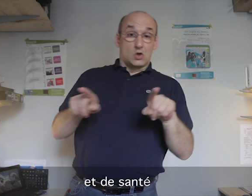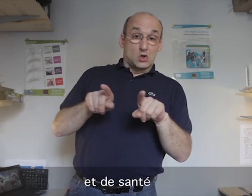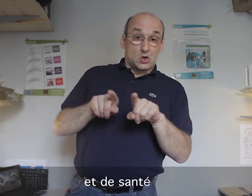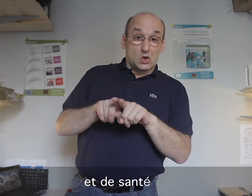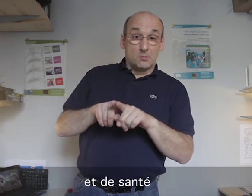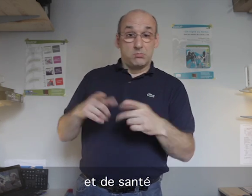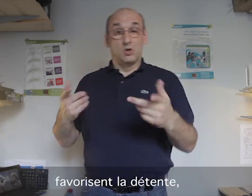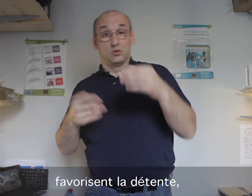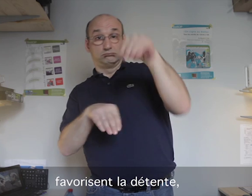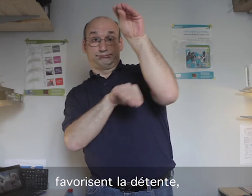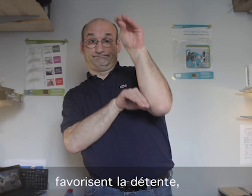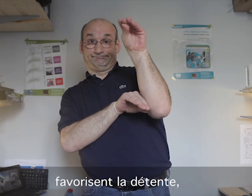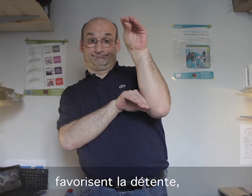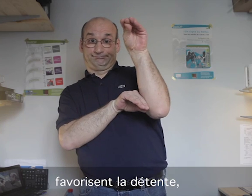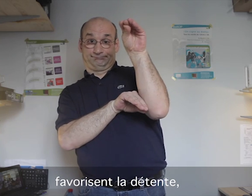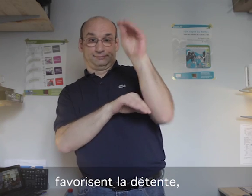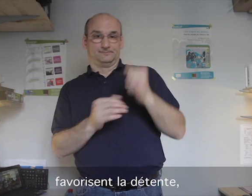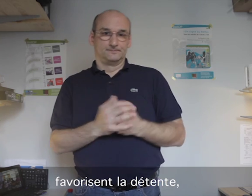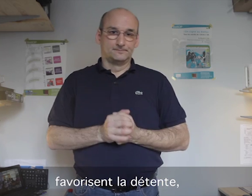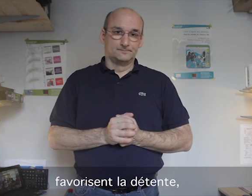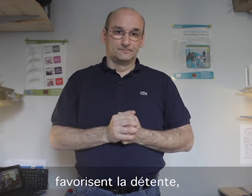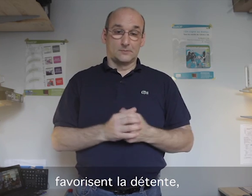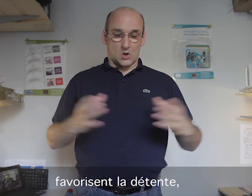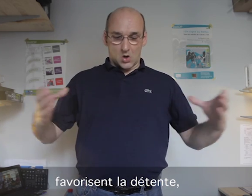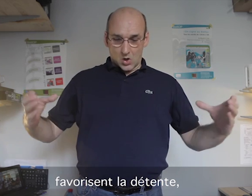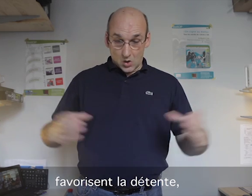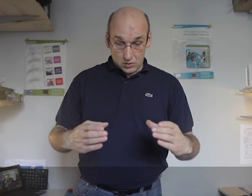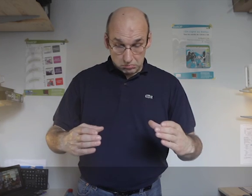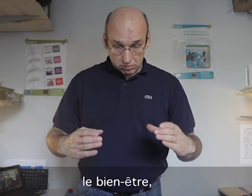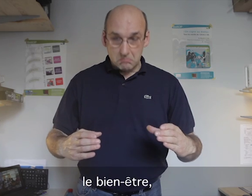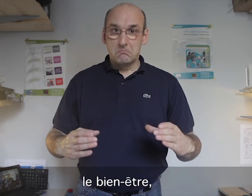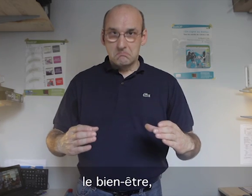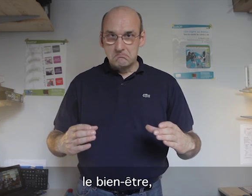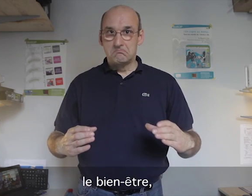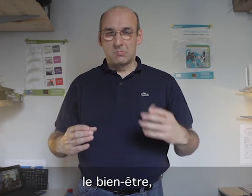Les favorisent la détente, le bien-être